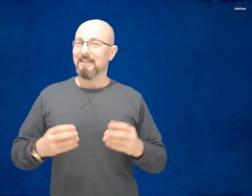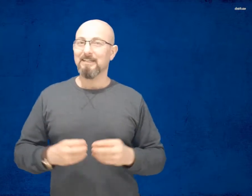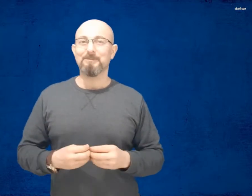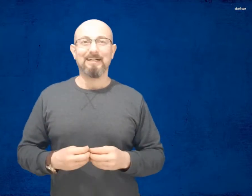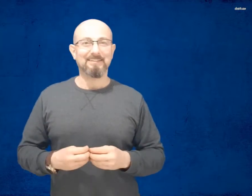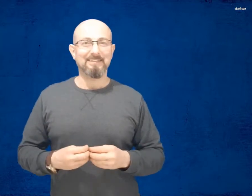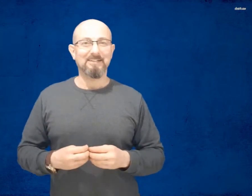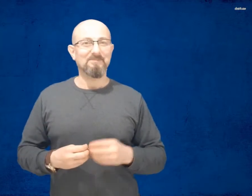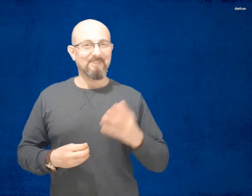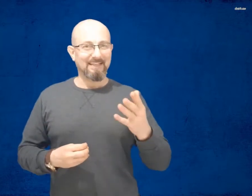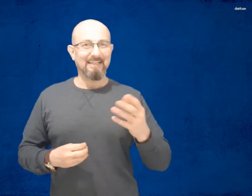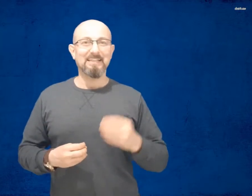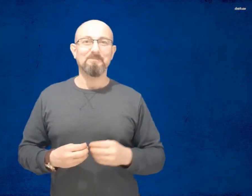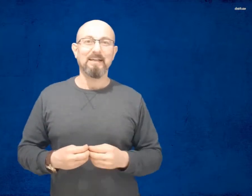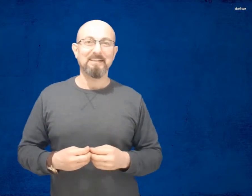نحن بنعقدها خليك معنا